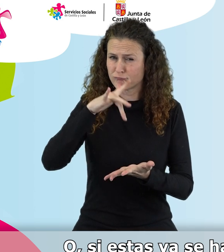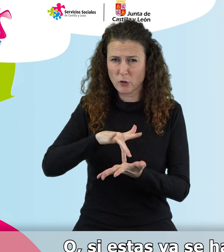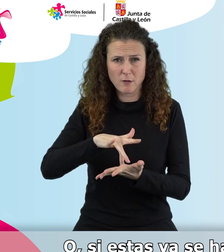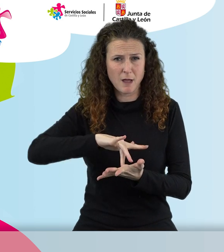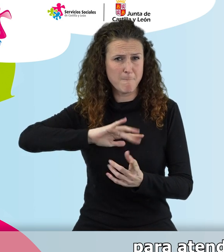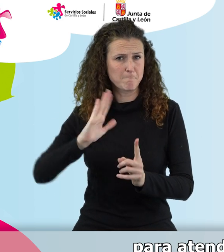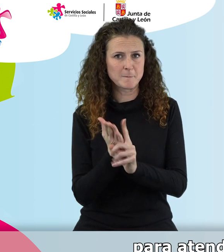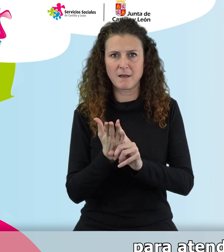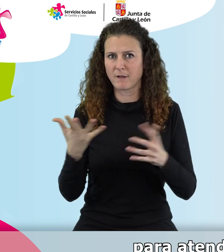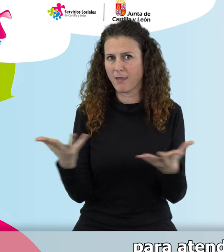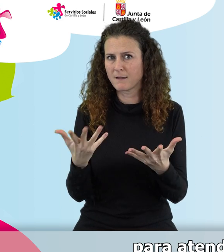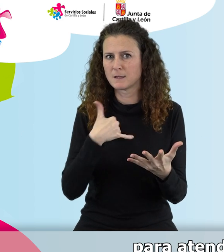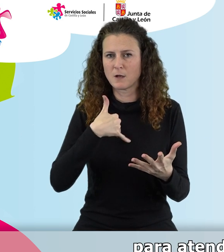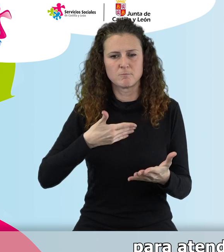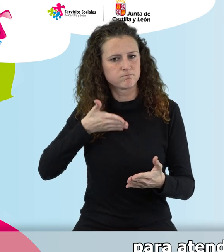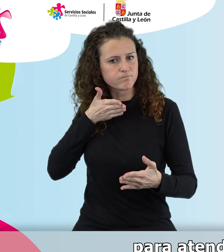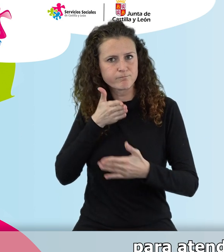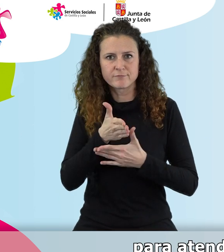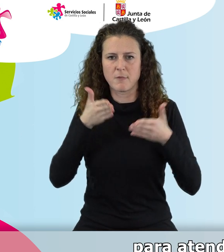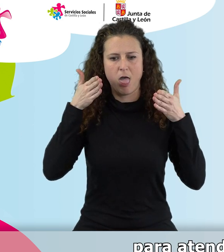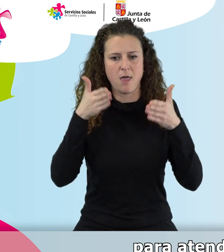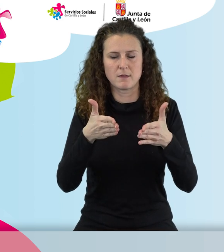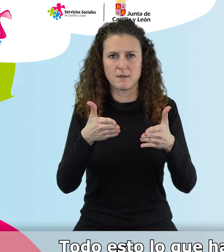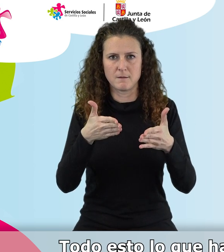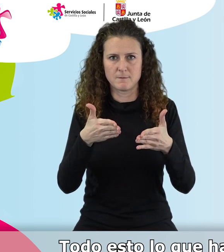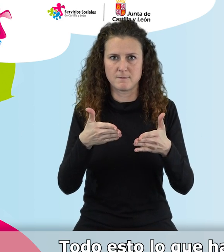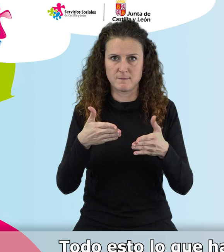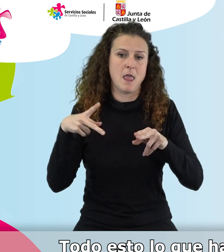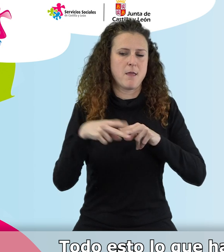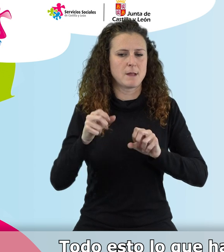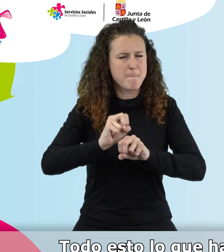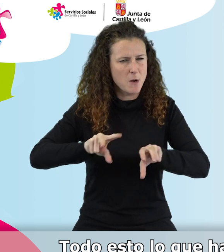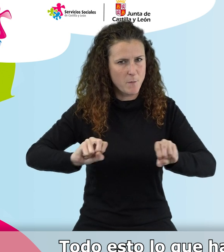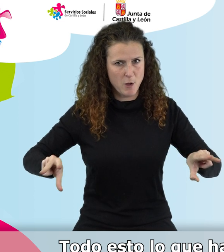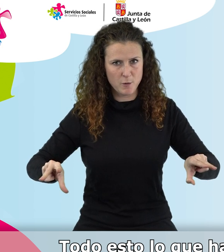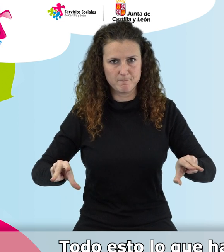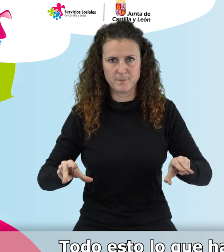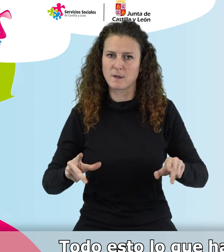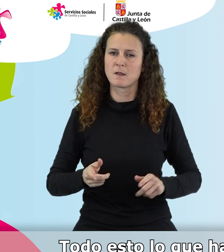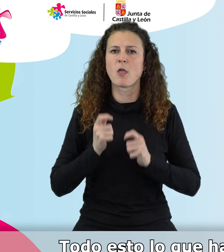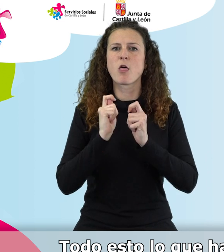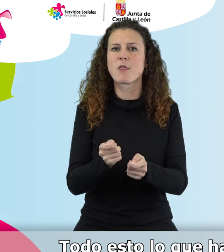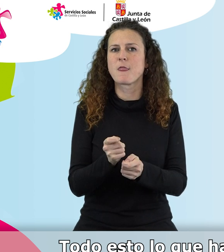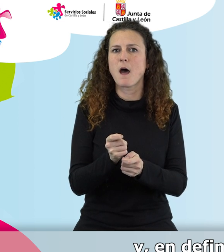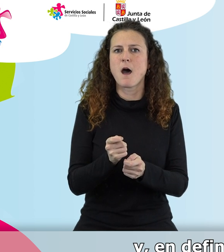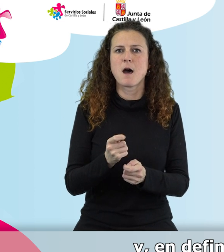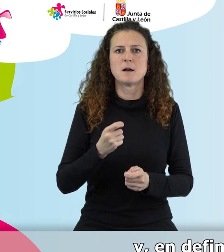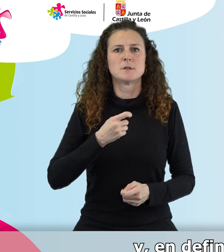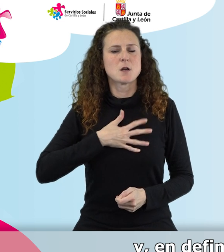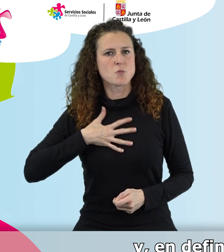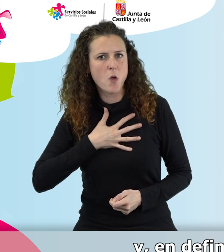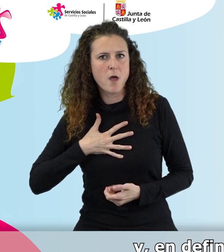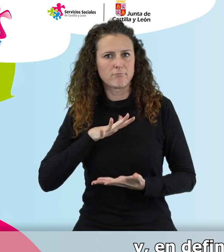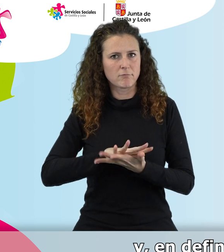de manera inmediata para atenderlas y evitar que se agraven. Todo esto lo que hace es aportar tranquilidad y seguridad, y en